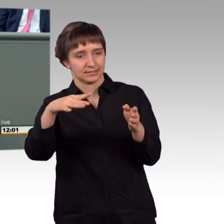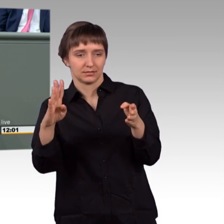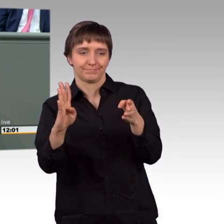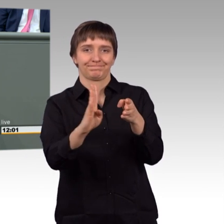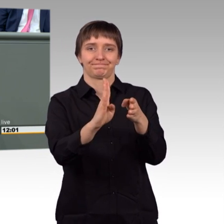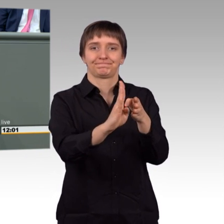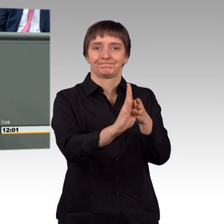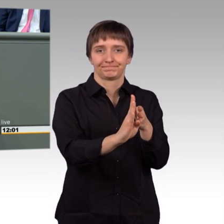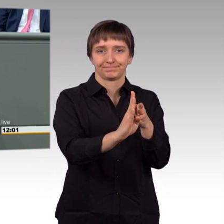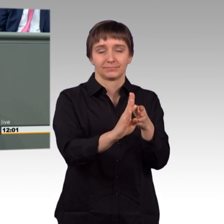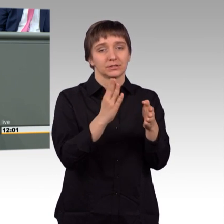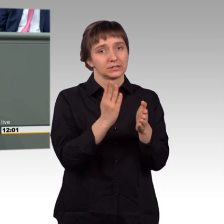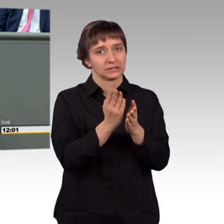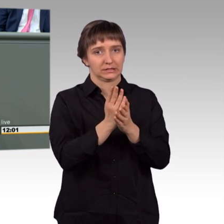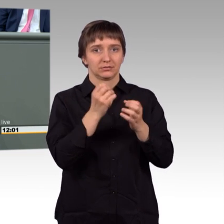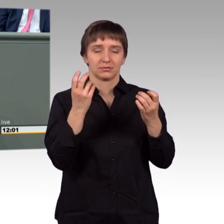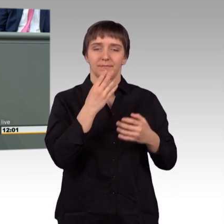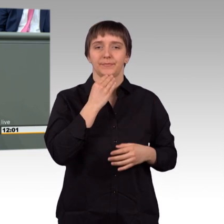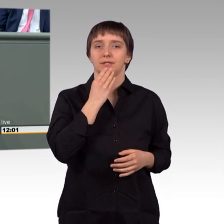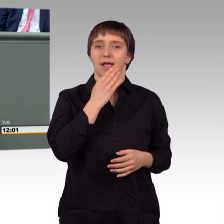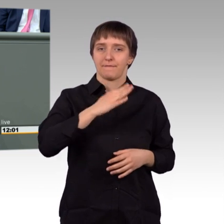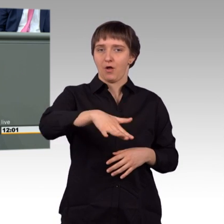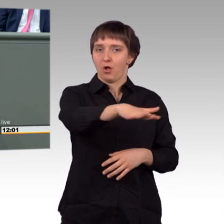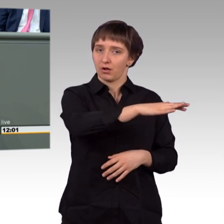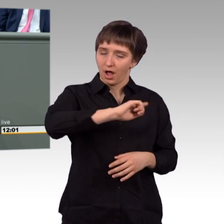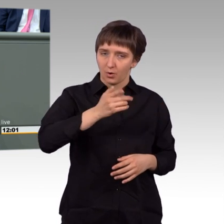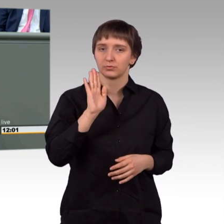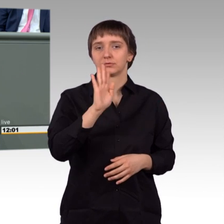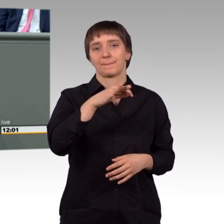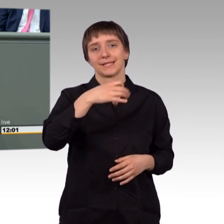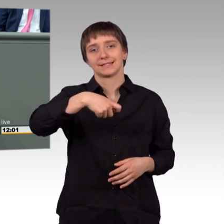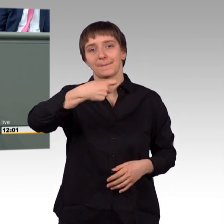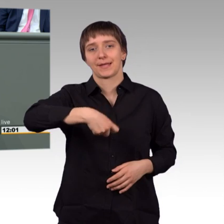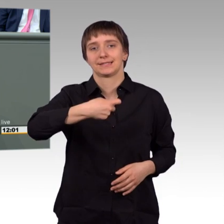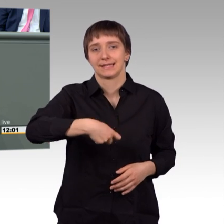verständlich, dass das Volk Israels, auch sein Ministerpräsident, darauf mit